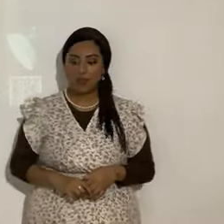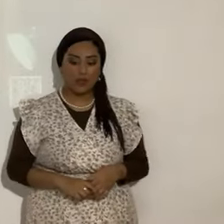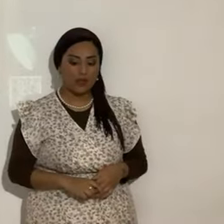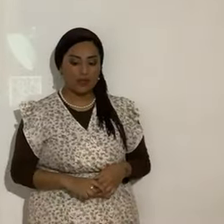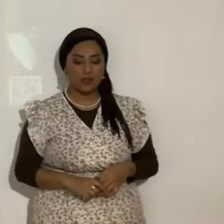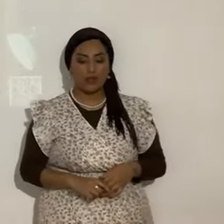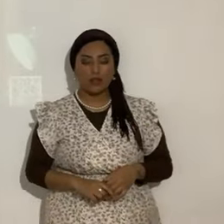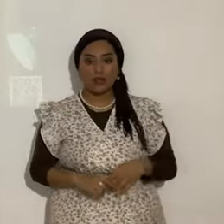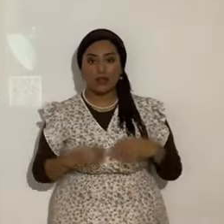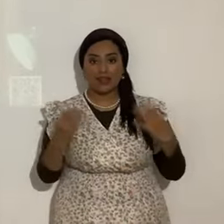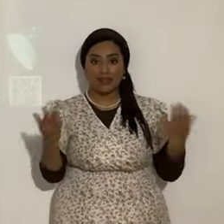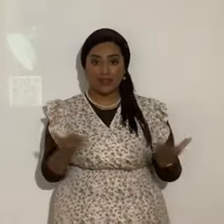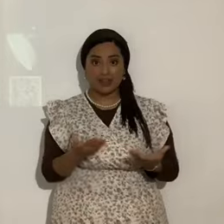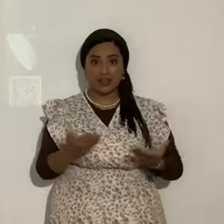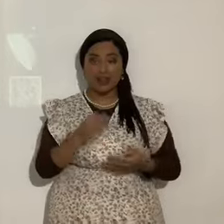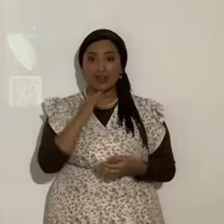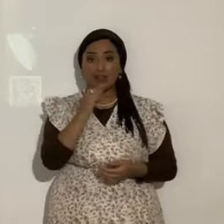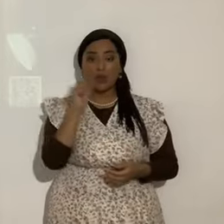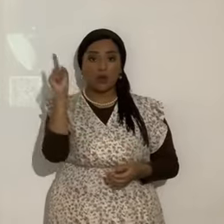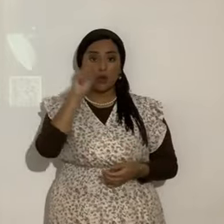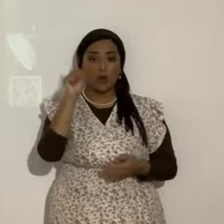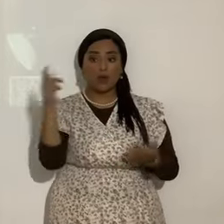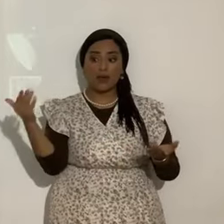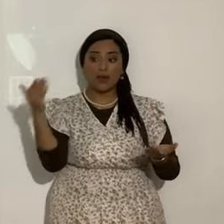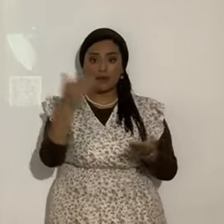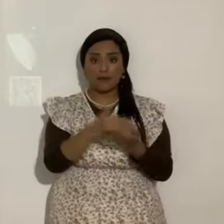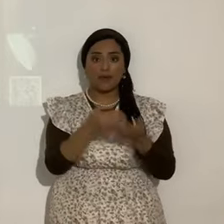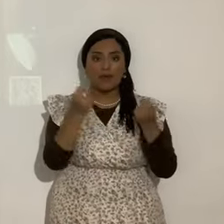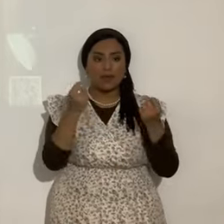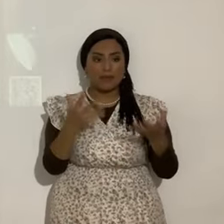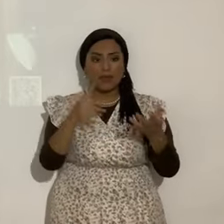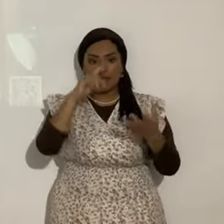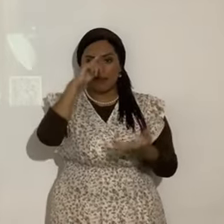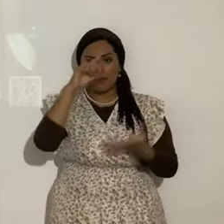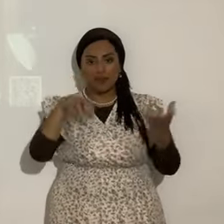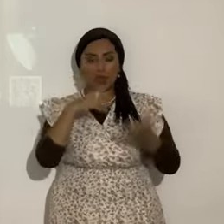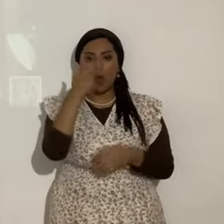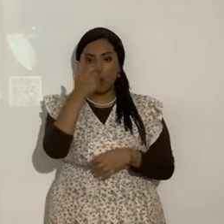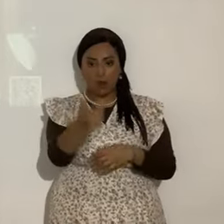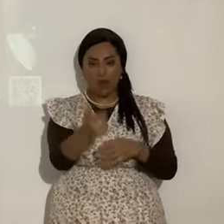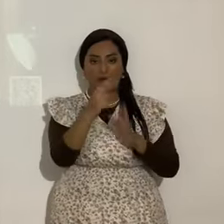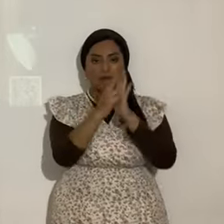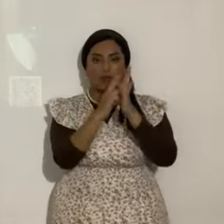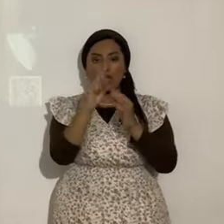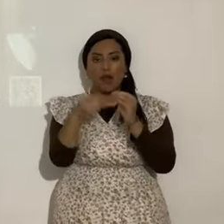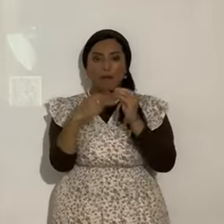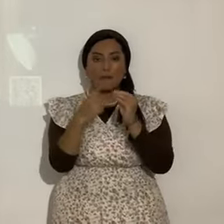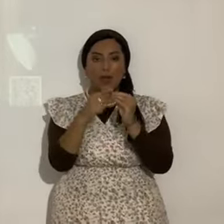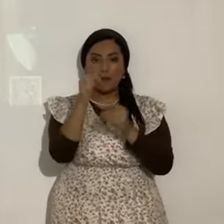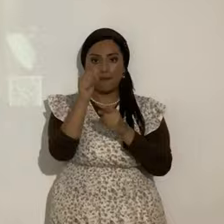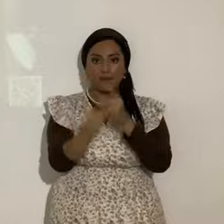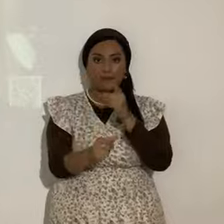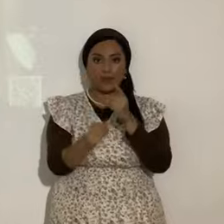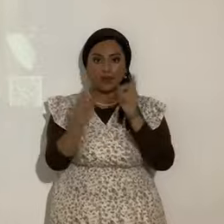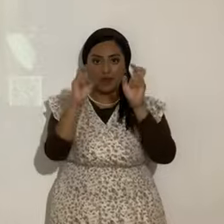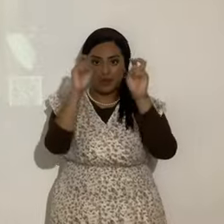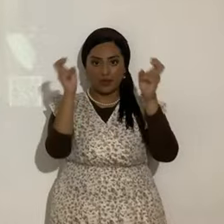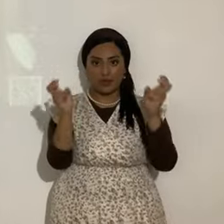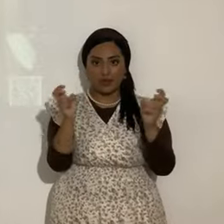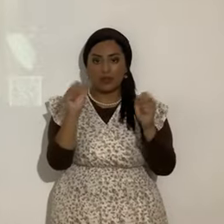Aquí es donde entran muchas controversias. Vean, Brit Mila. El tema está en la parte posterior de la